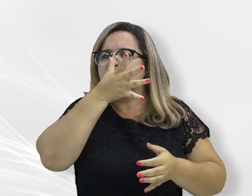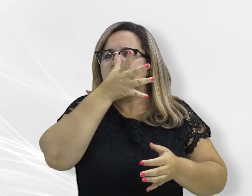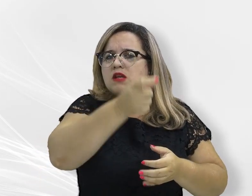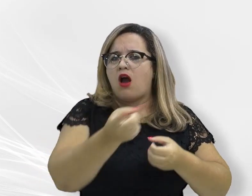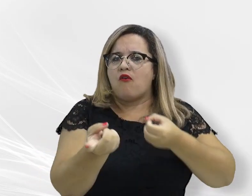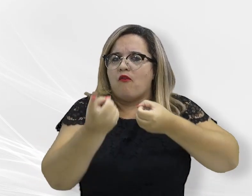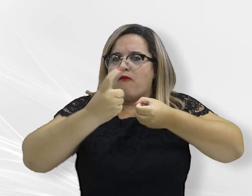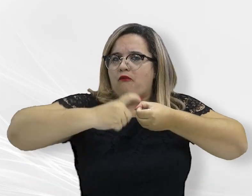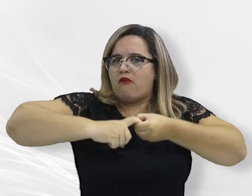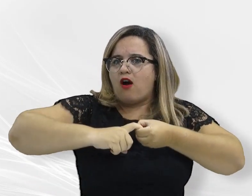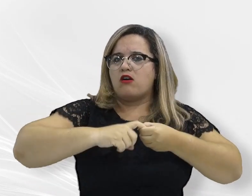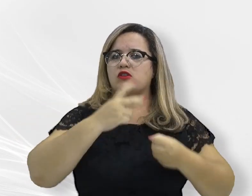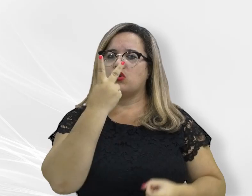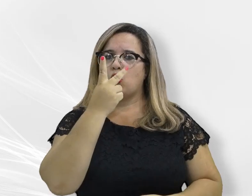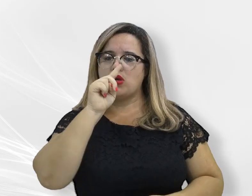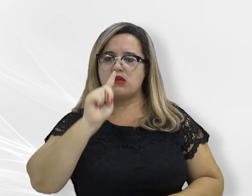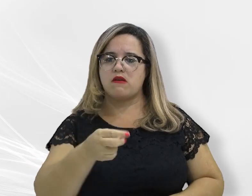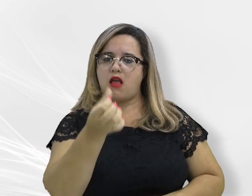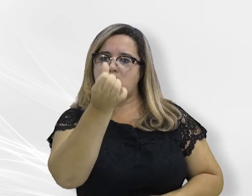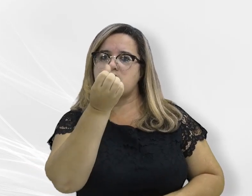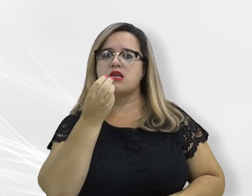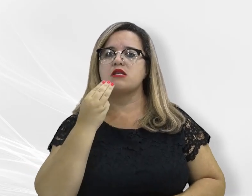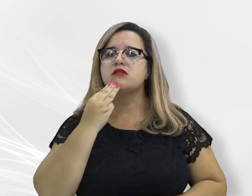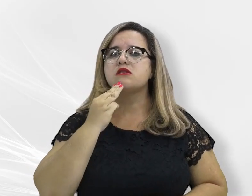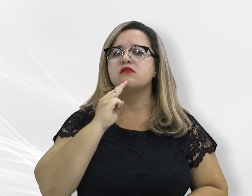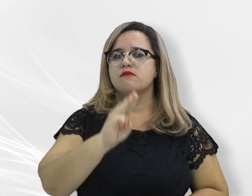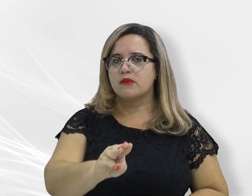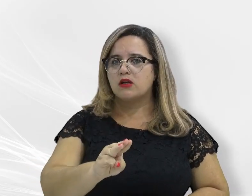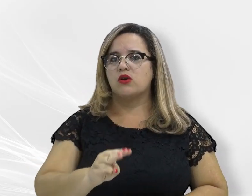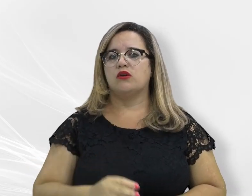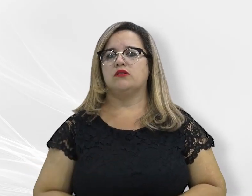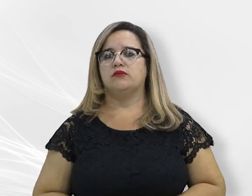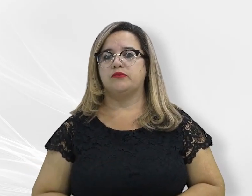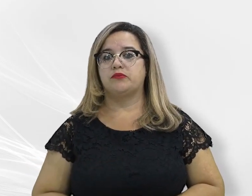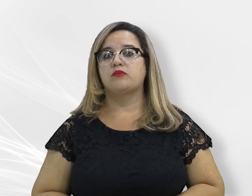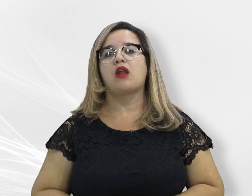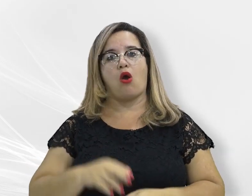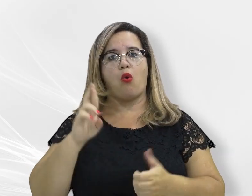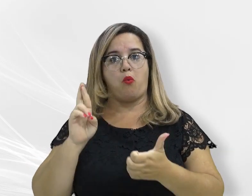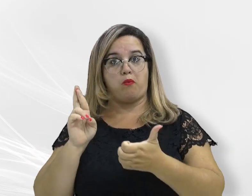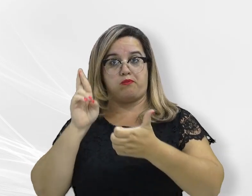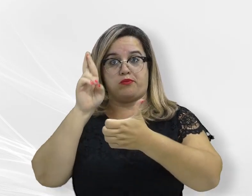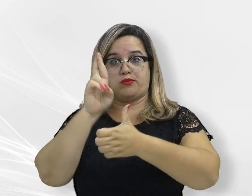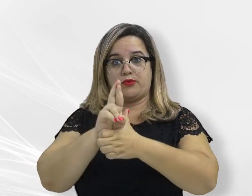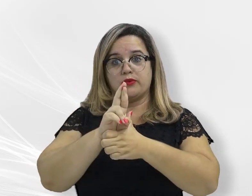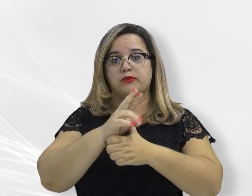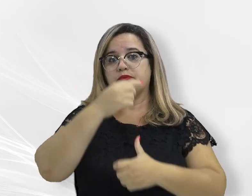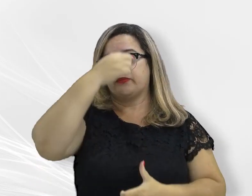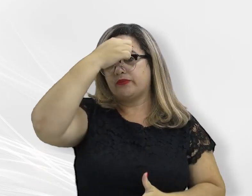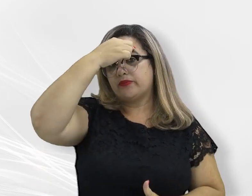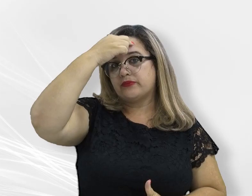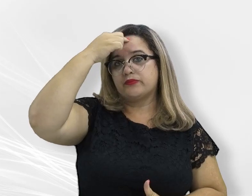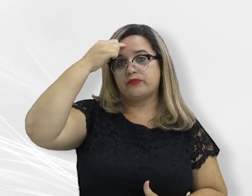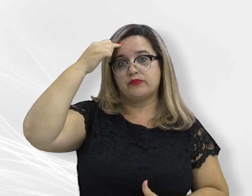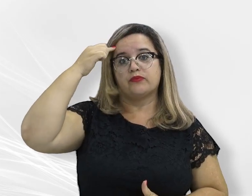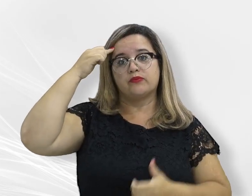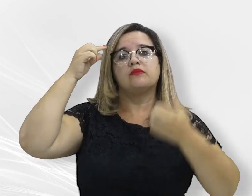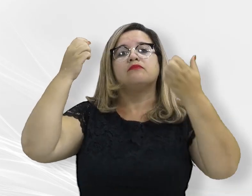Os dados foram apresentados nesta segunda-feira, dia 13, pelo Procurador-Geral de Justiça em Mato Grosso, José Antônio Borges Pereira,